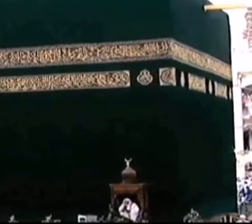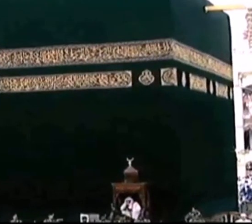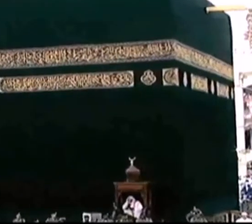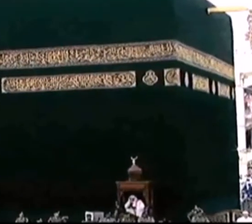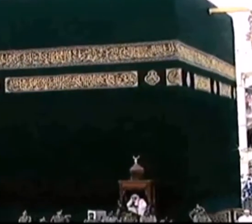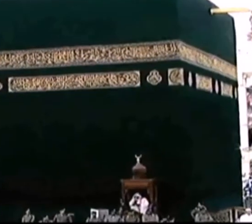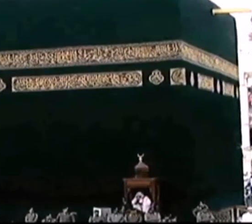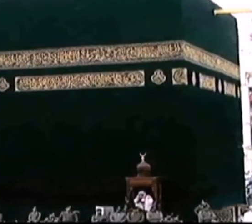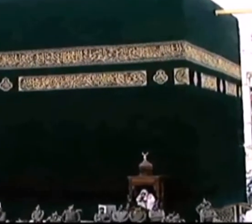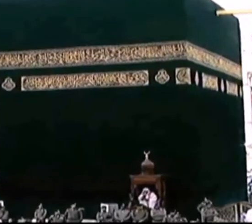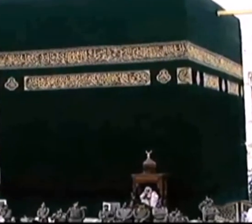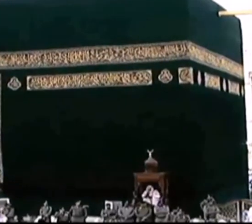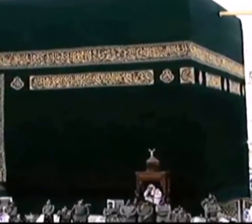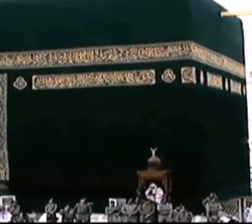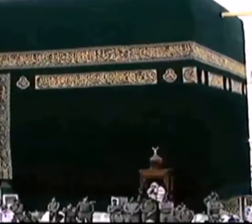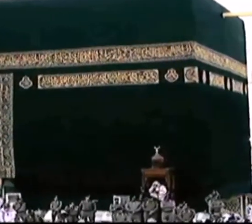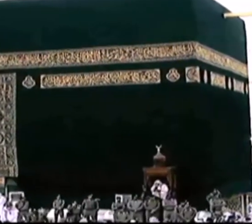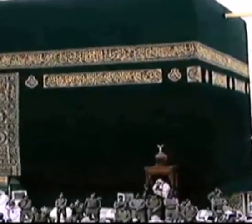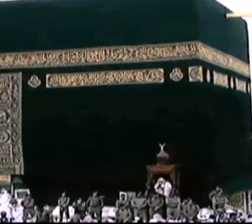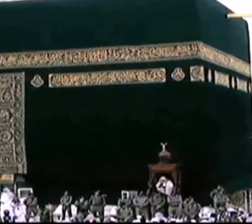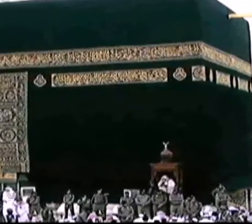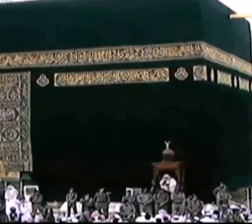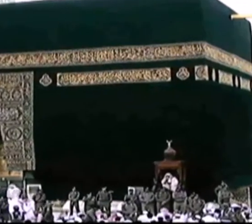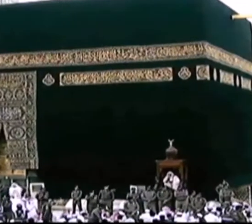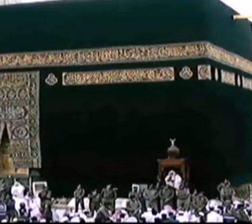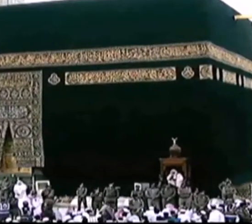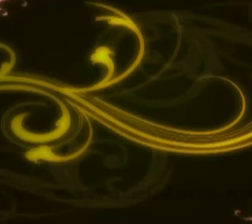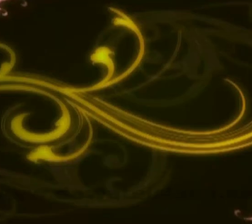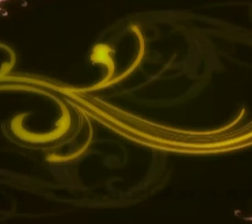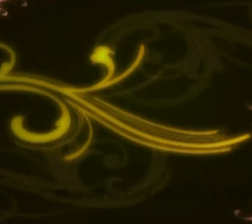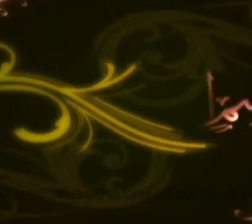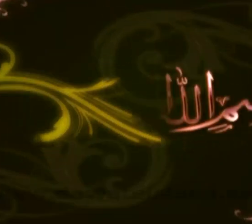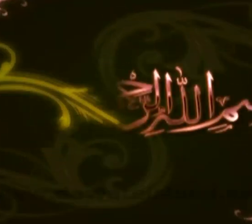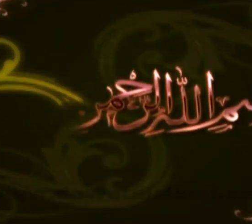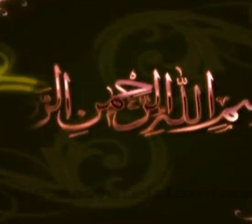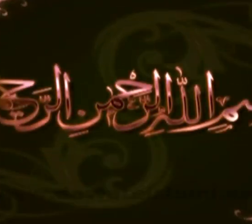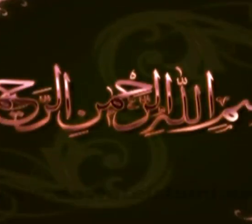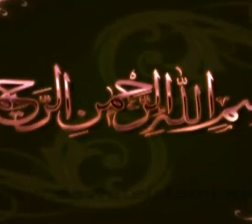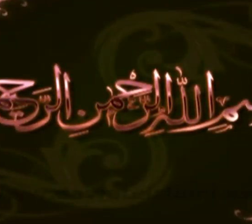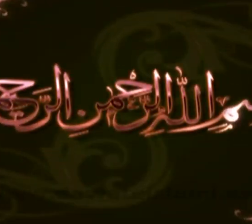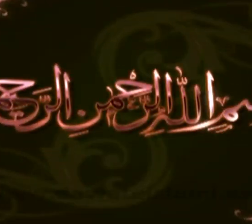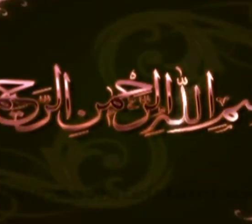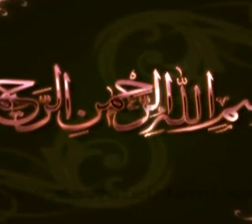فاعود باللہ من الشیطان الرجیم بسم اللہ الرحمن الرحیم